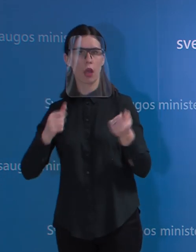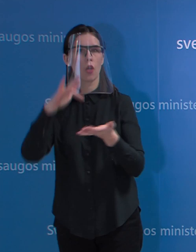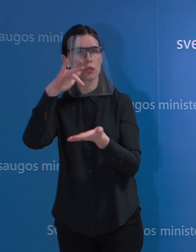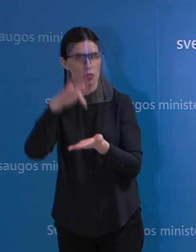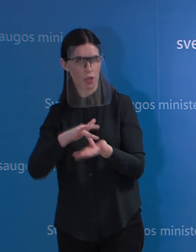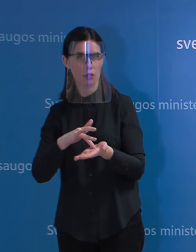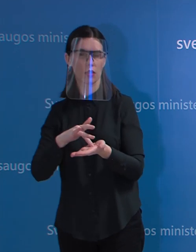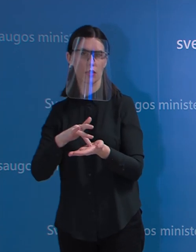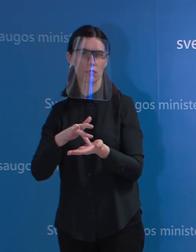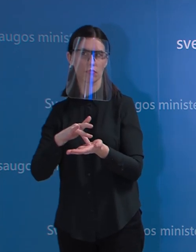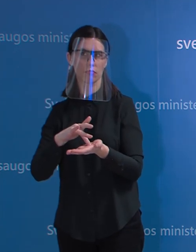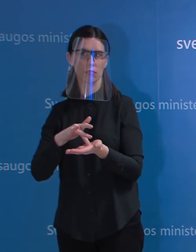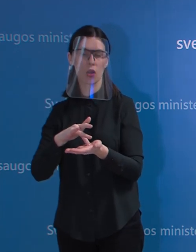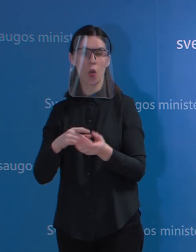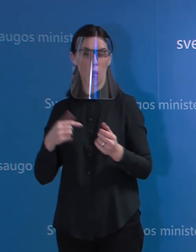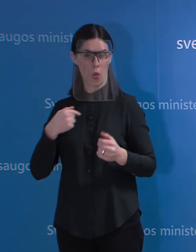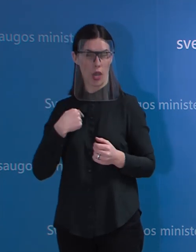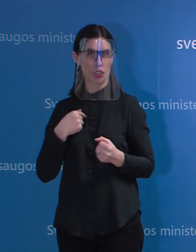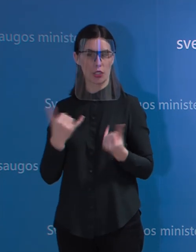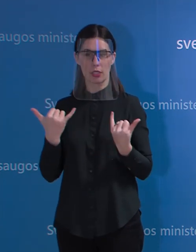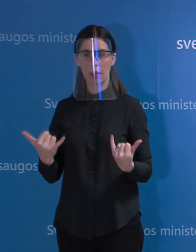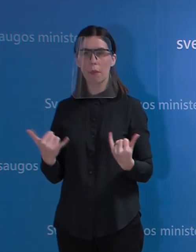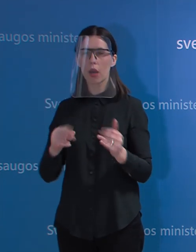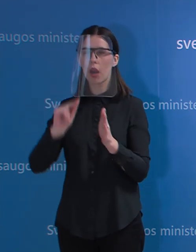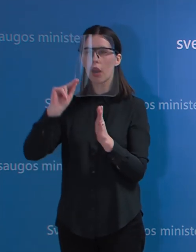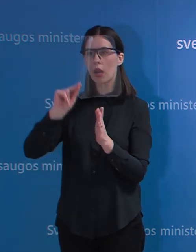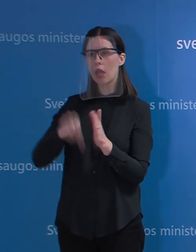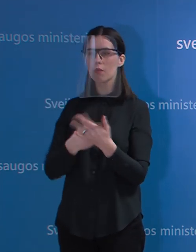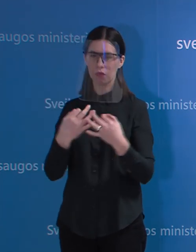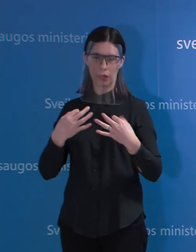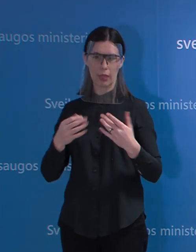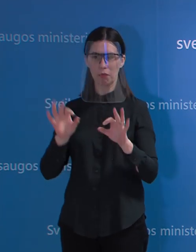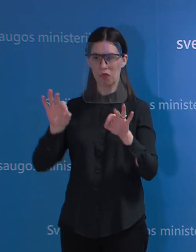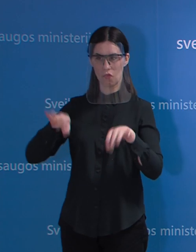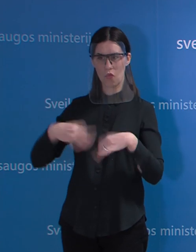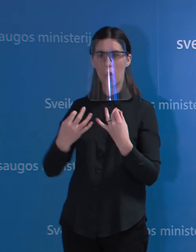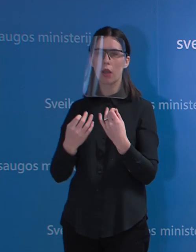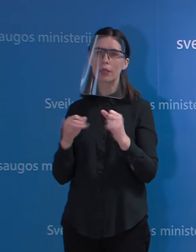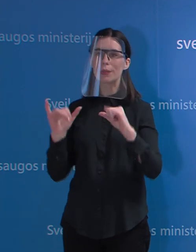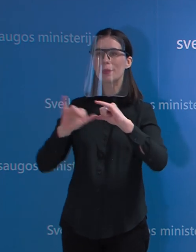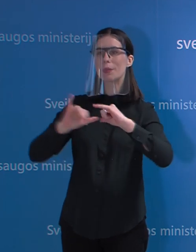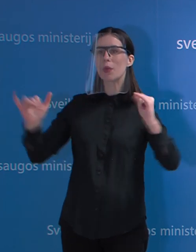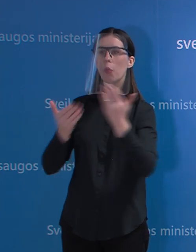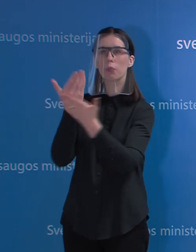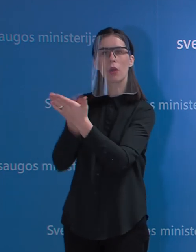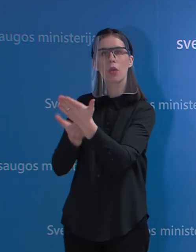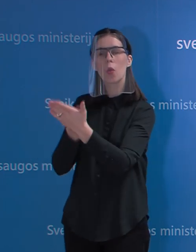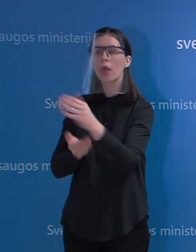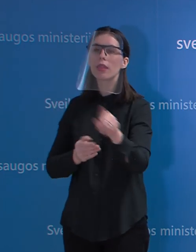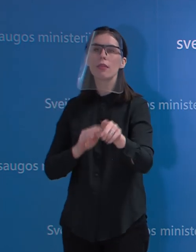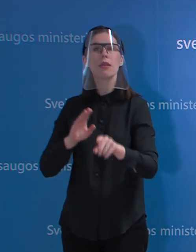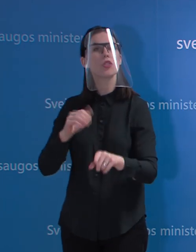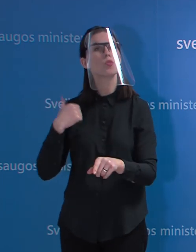O aš neturiu kažkokią leidimą detaliau komentuoti pačios mirties